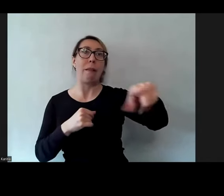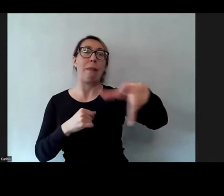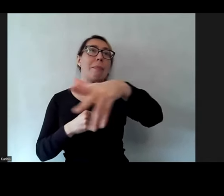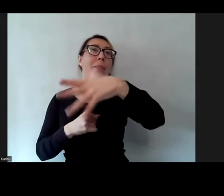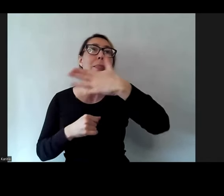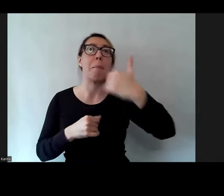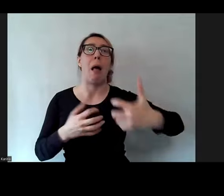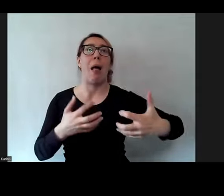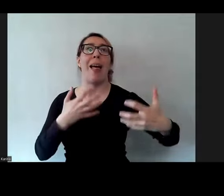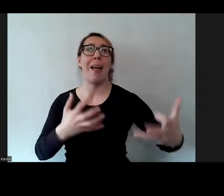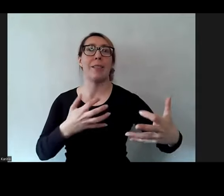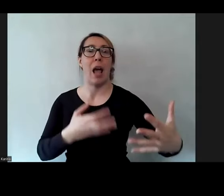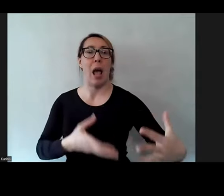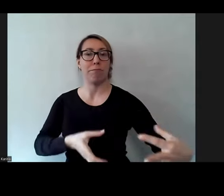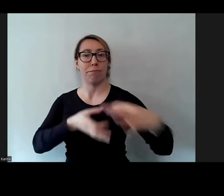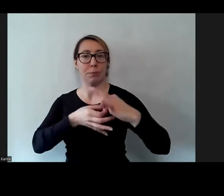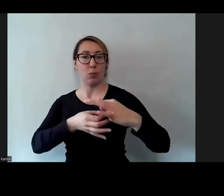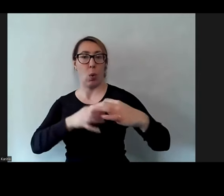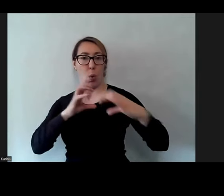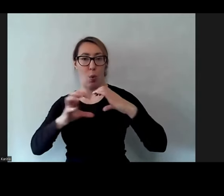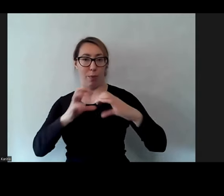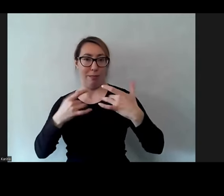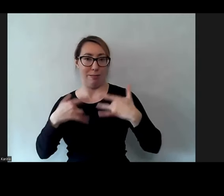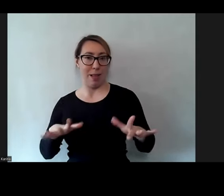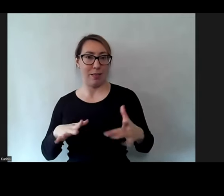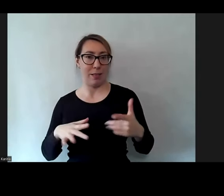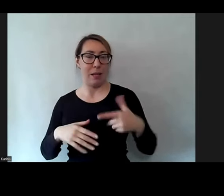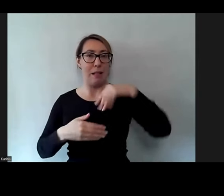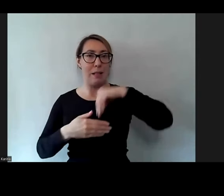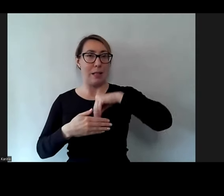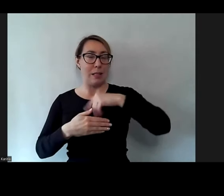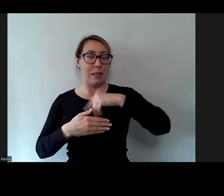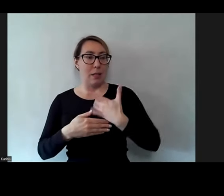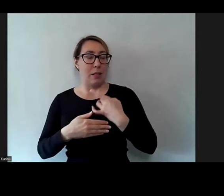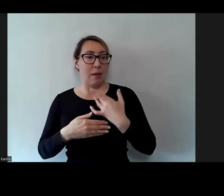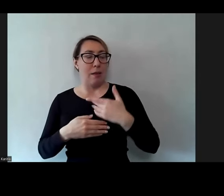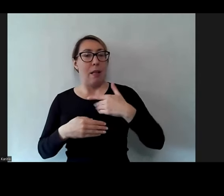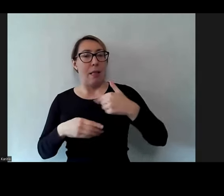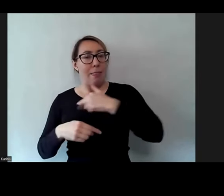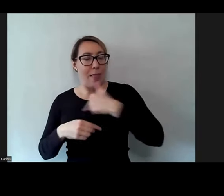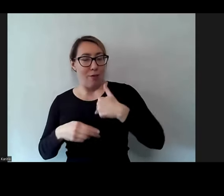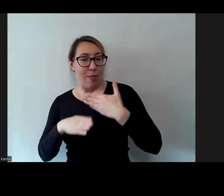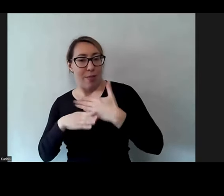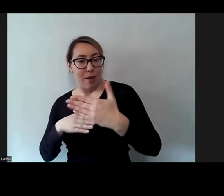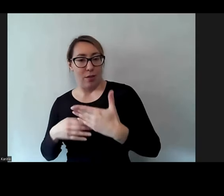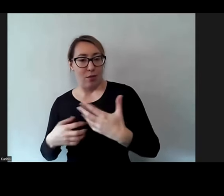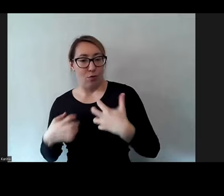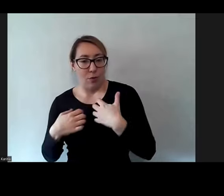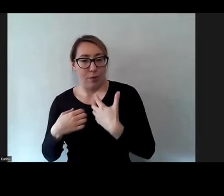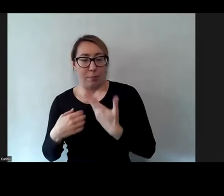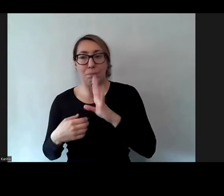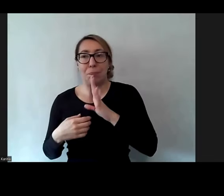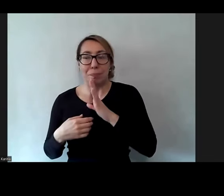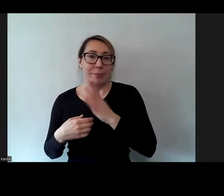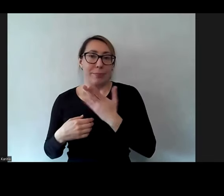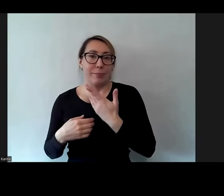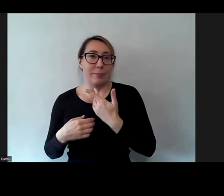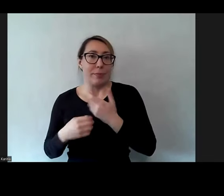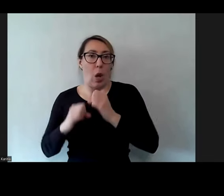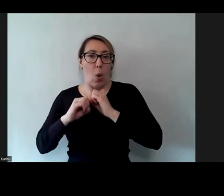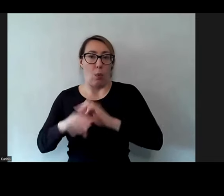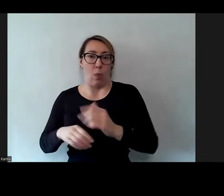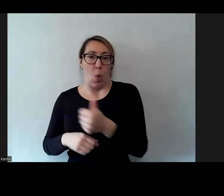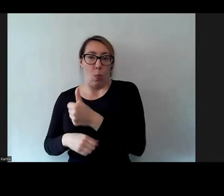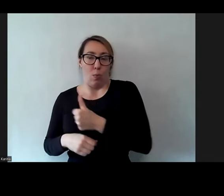wysiłku, żeby się z nami skomunikować, nie, jak to musi potem wpływać na nasze dalsze życie, takie poczucie właśnie opuszczenia językowego, nie.